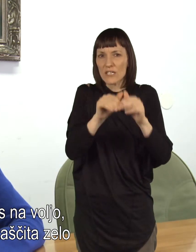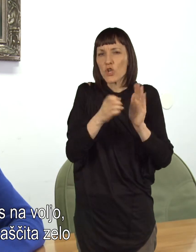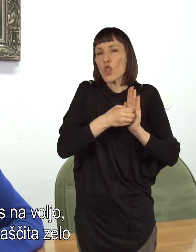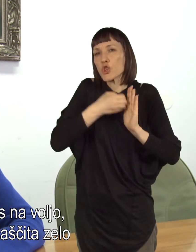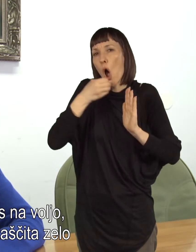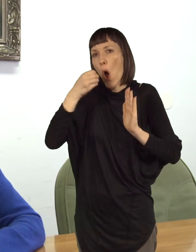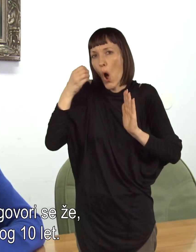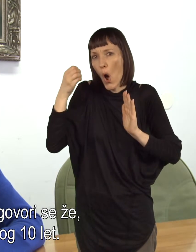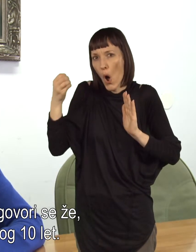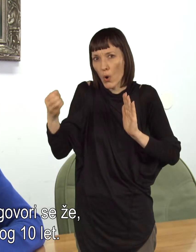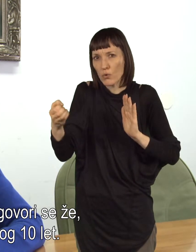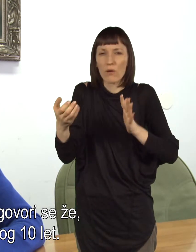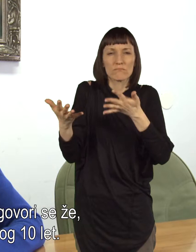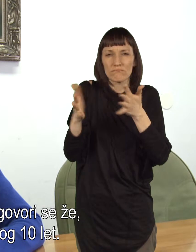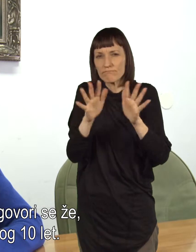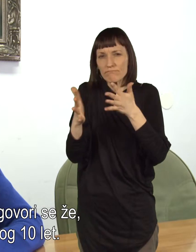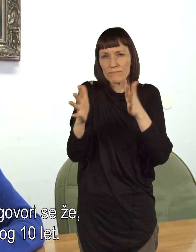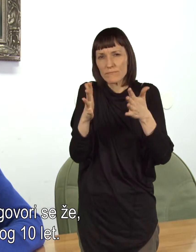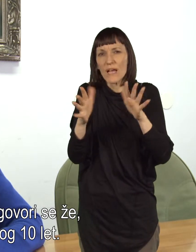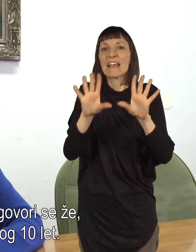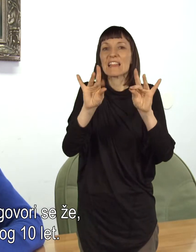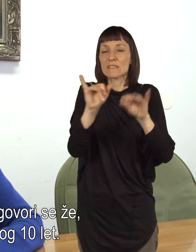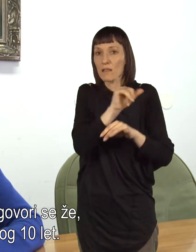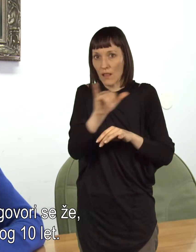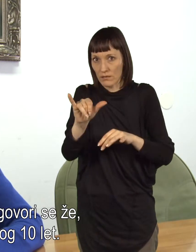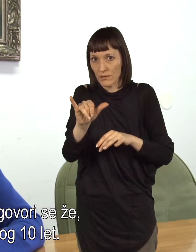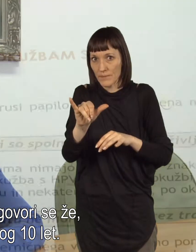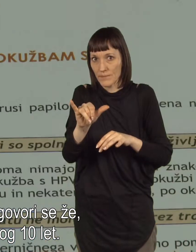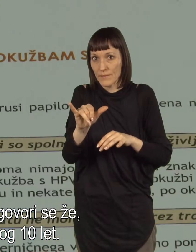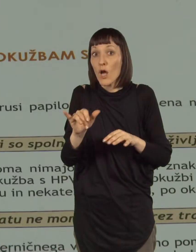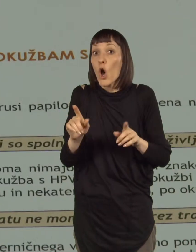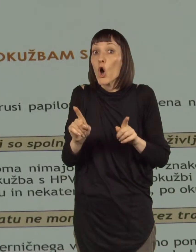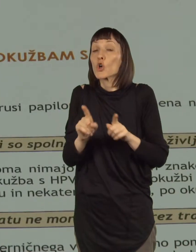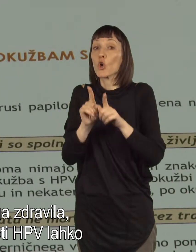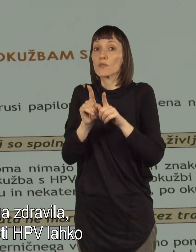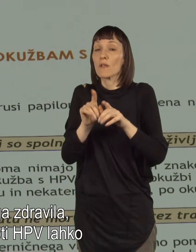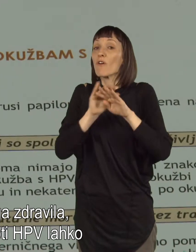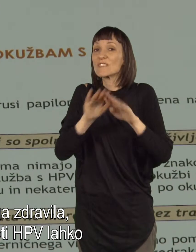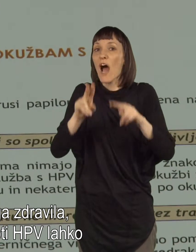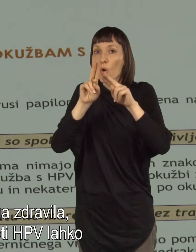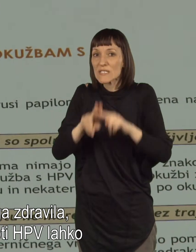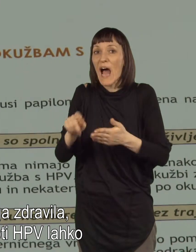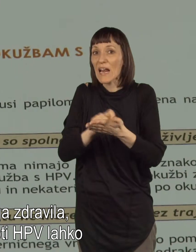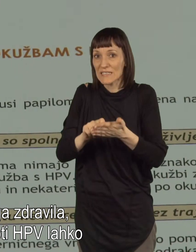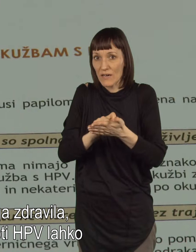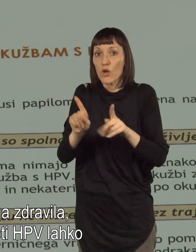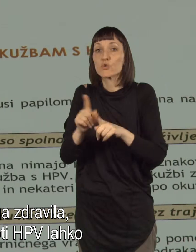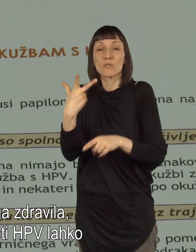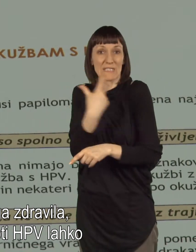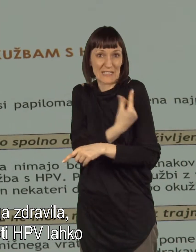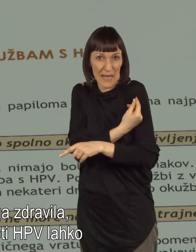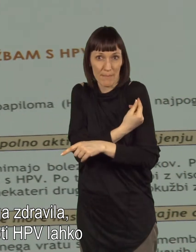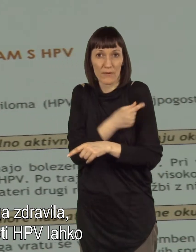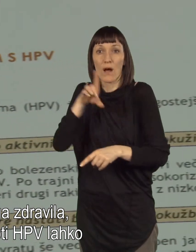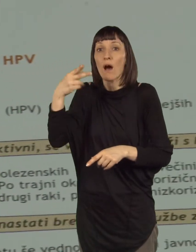je ta zaščita zelo dolgotrajna. Govori se že tam okrog, saj okrog deset let, kot vsa druga zdravila,